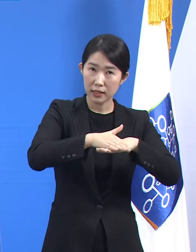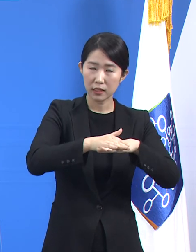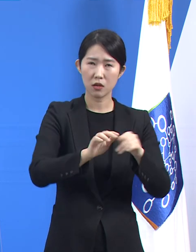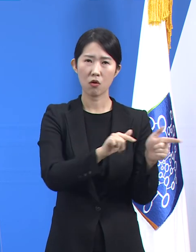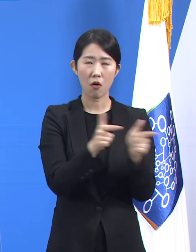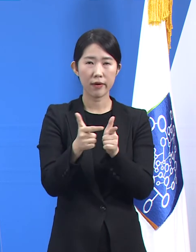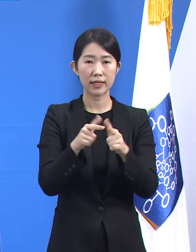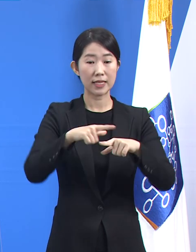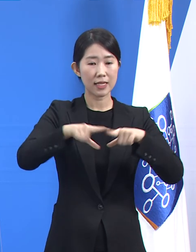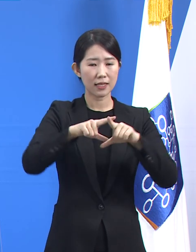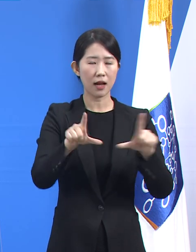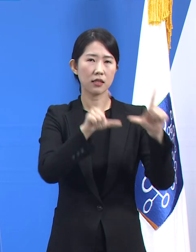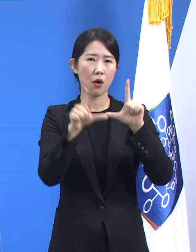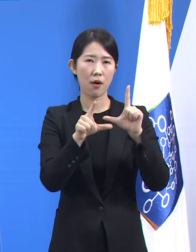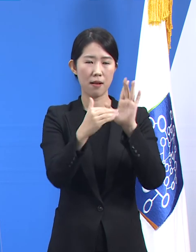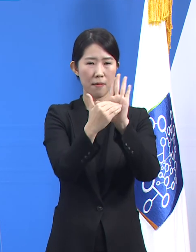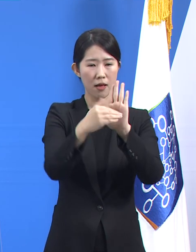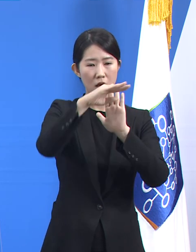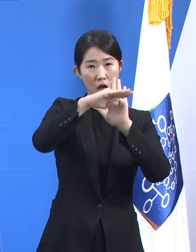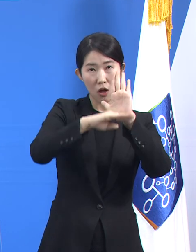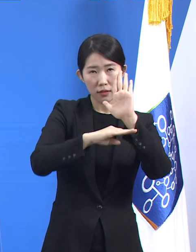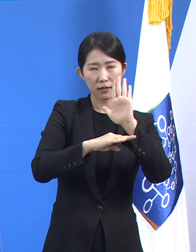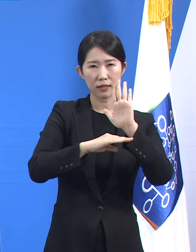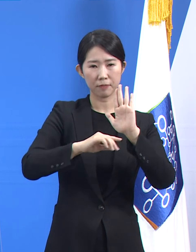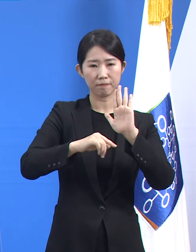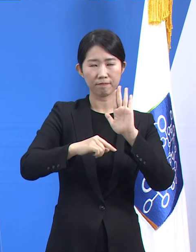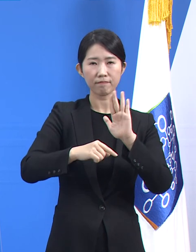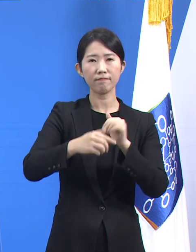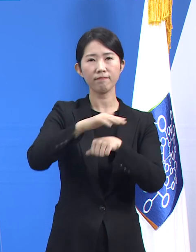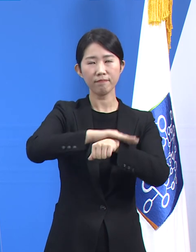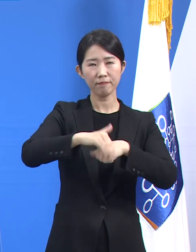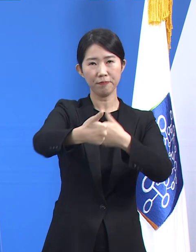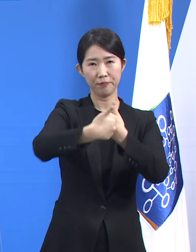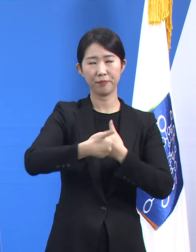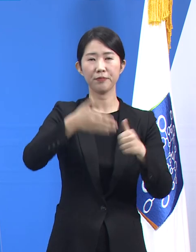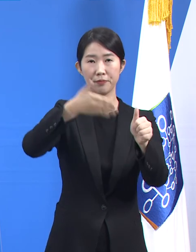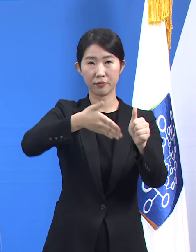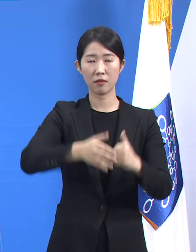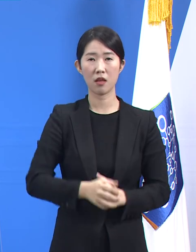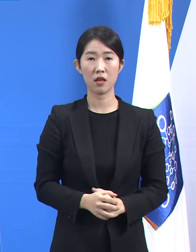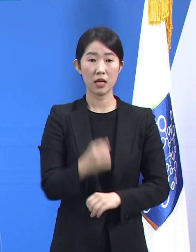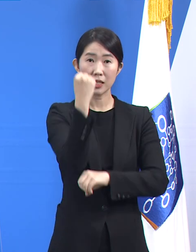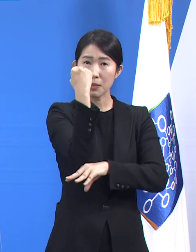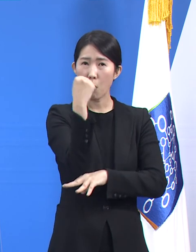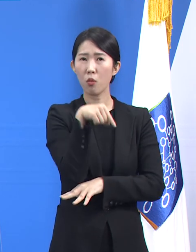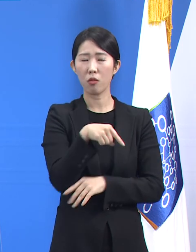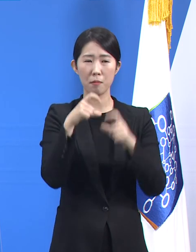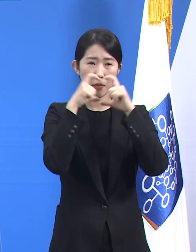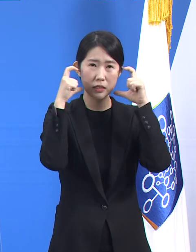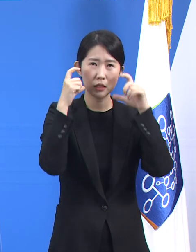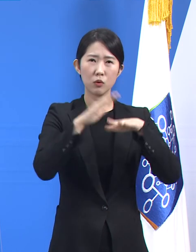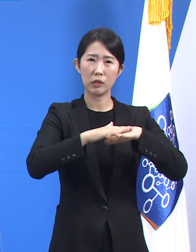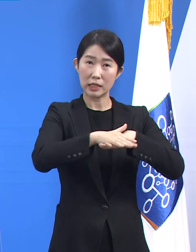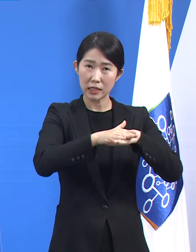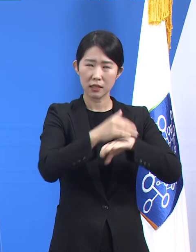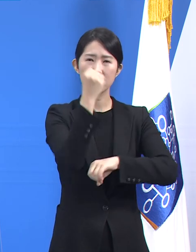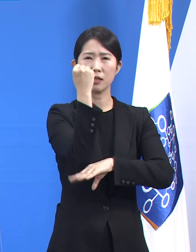수칙을 잘 지키는 것이 해답일 겁니다. 언제나 그렇듯 기본을 지키는 것이 제일 중요합니다.